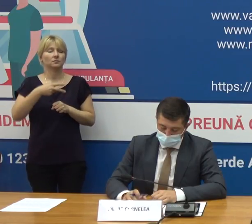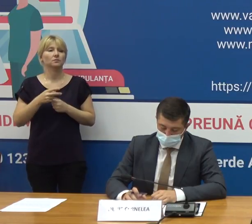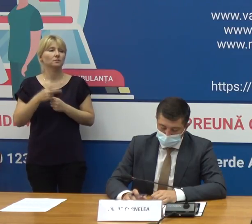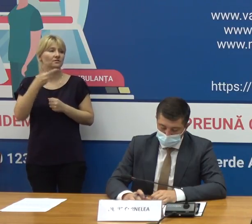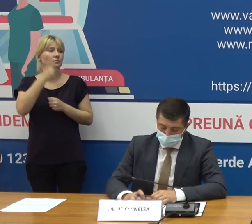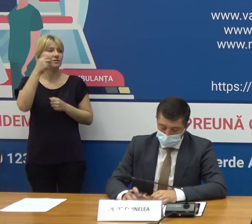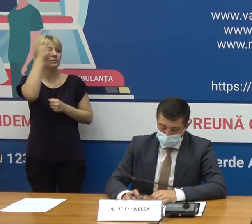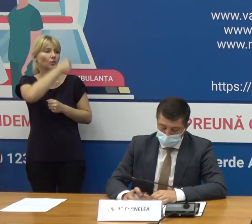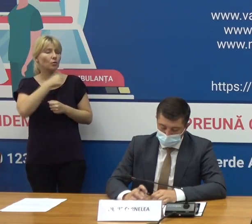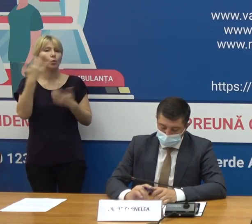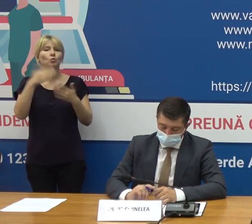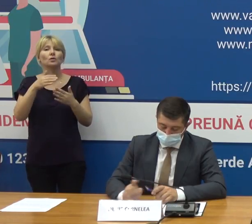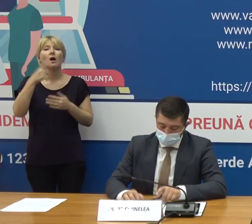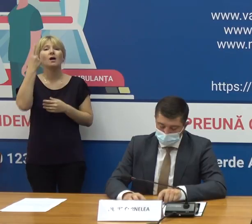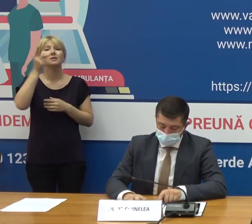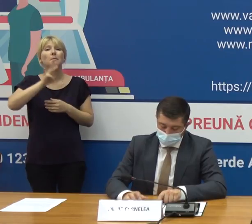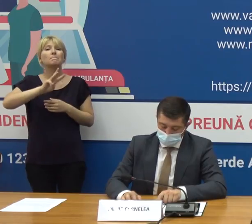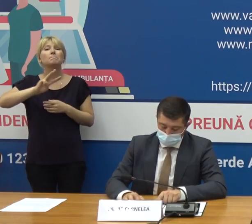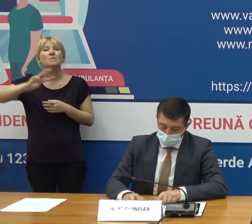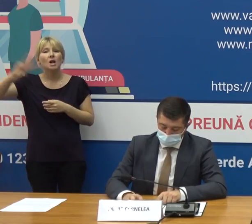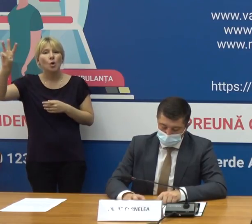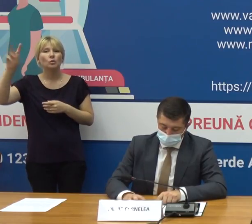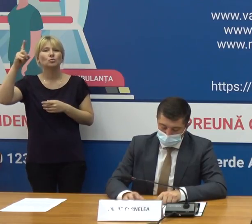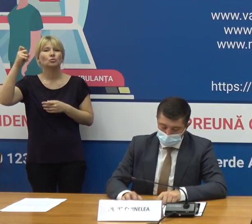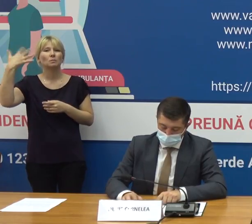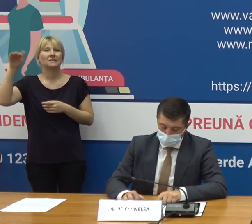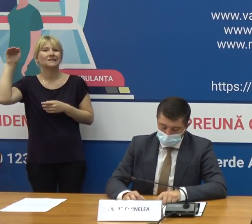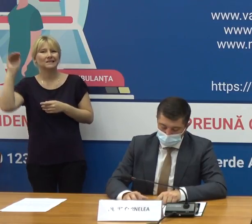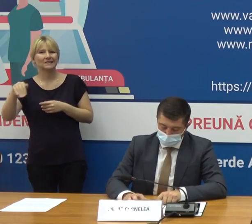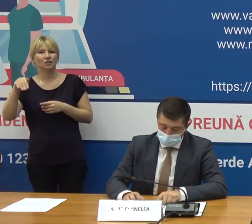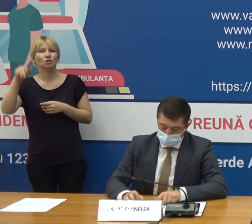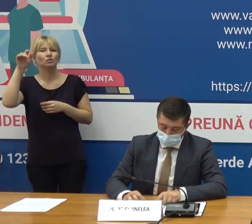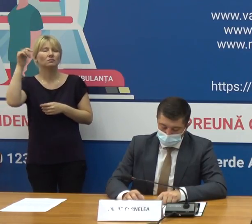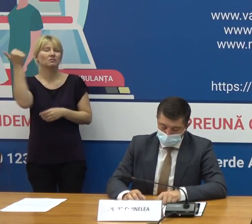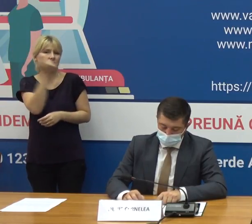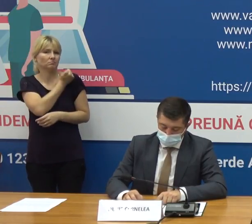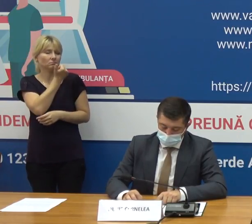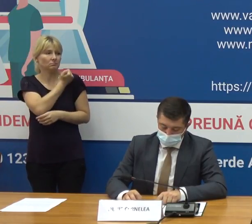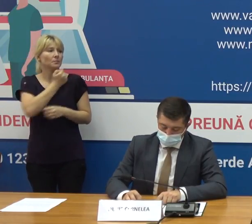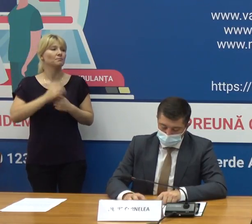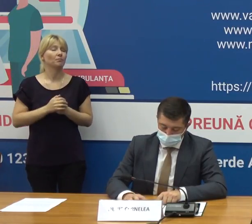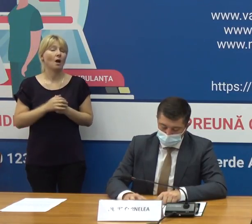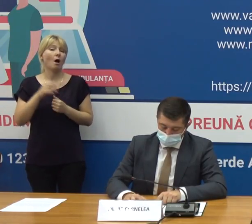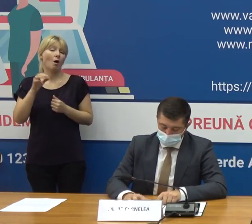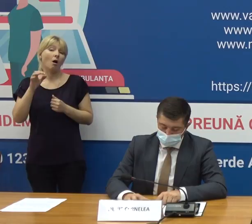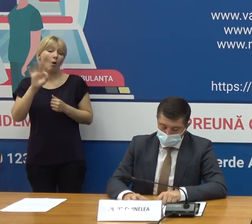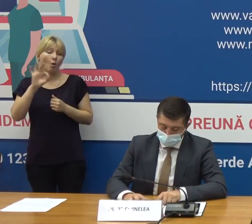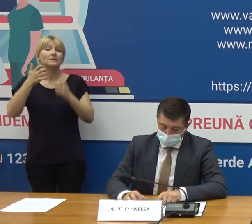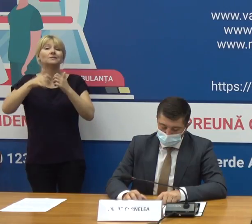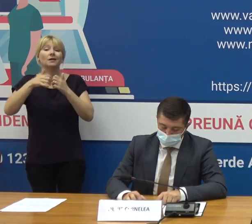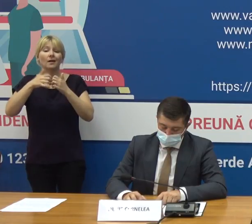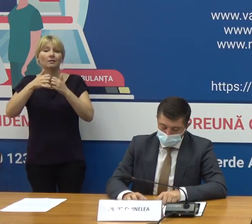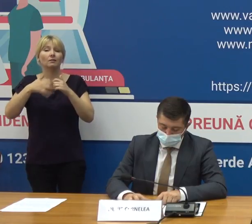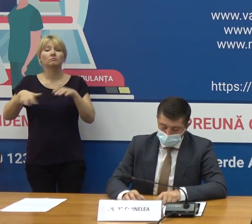administrate peste 1.051.038 doze populația generală cu o